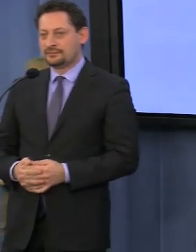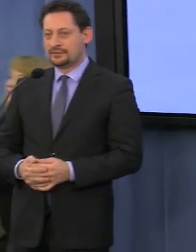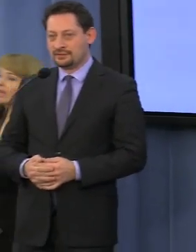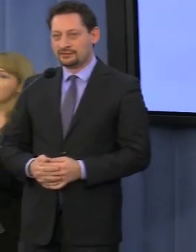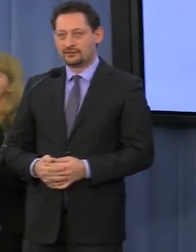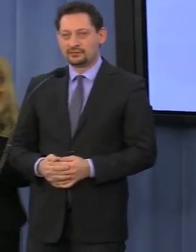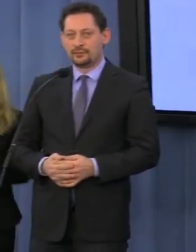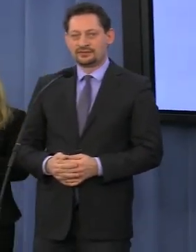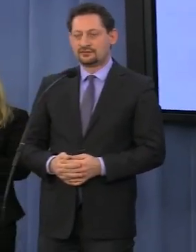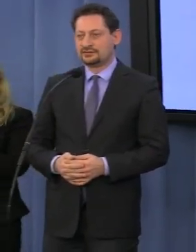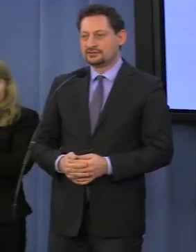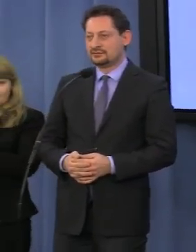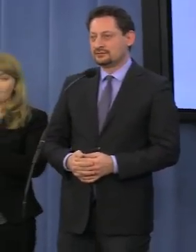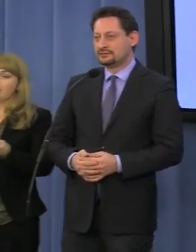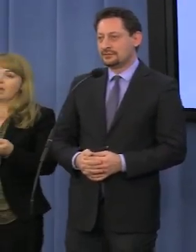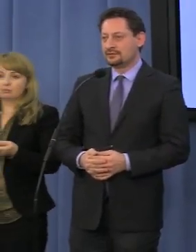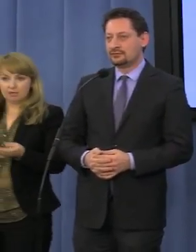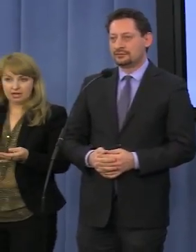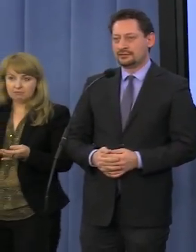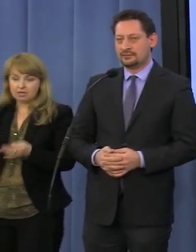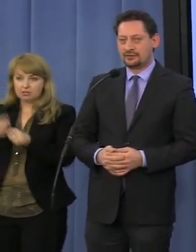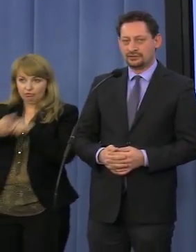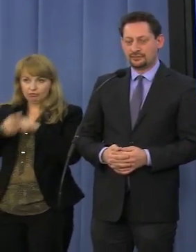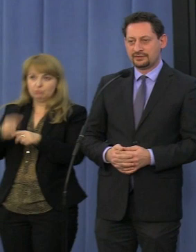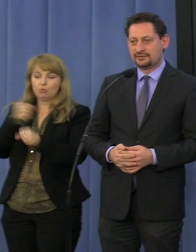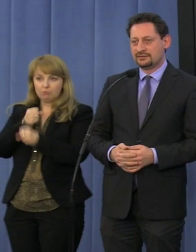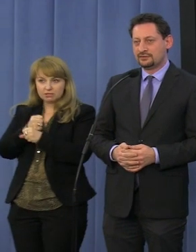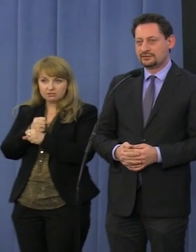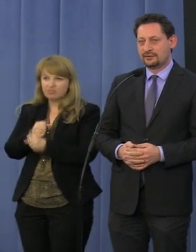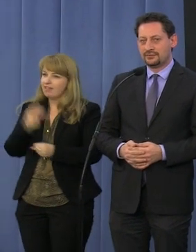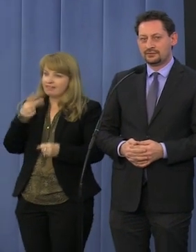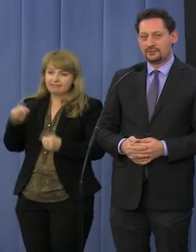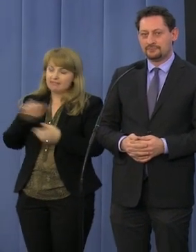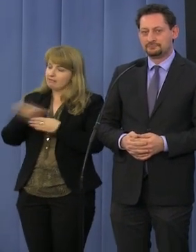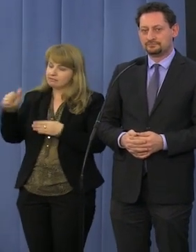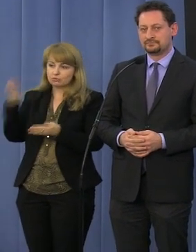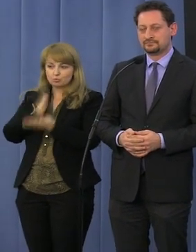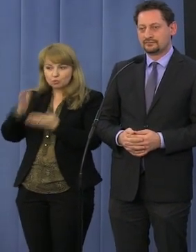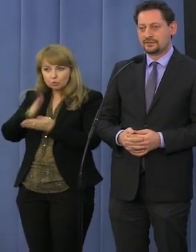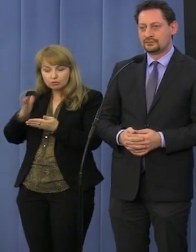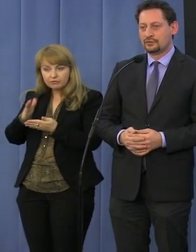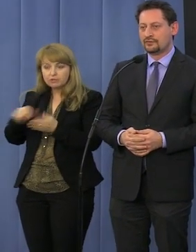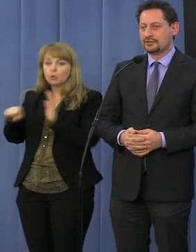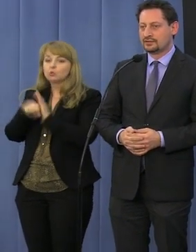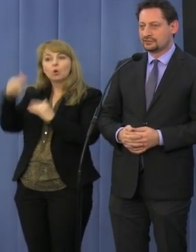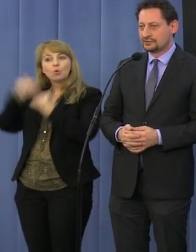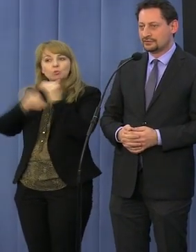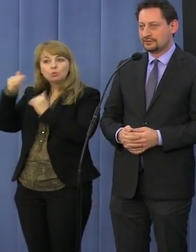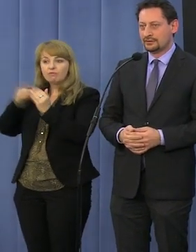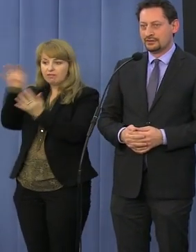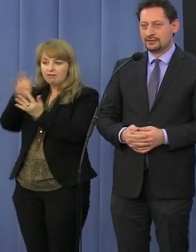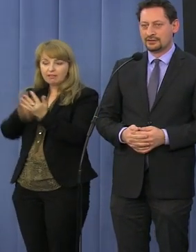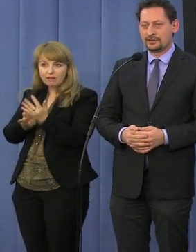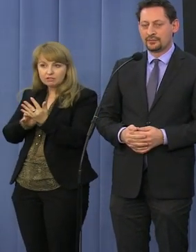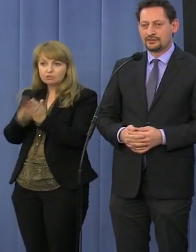pan premier i jego współpracownicy nie będą chyba najbardziej kompetentnymi osobami do zbudowania treści